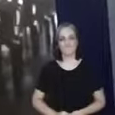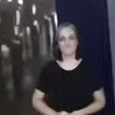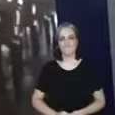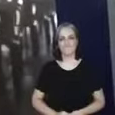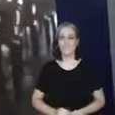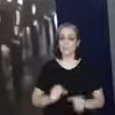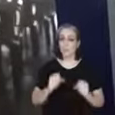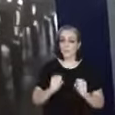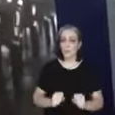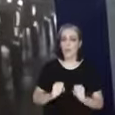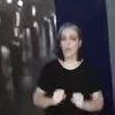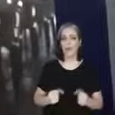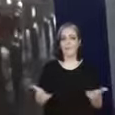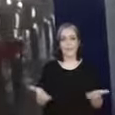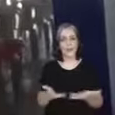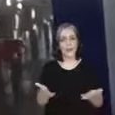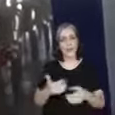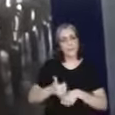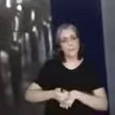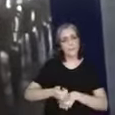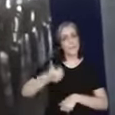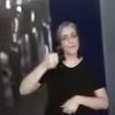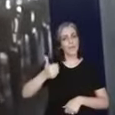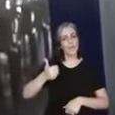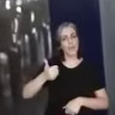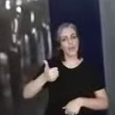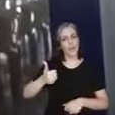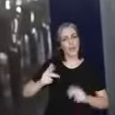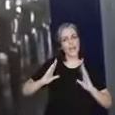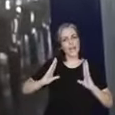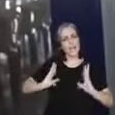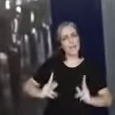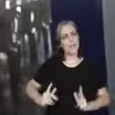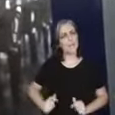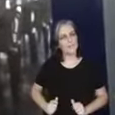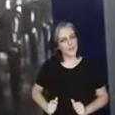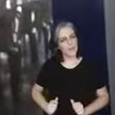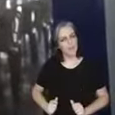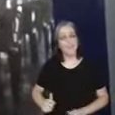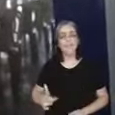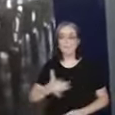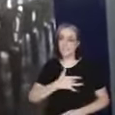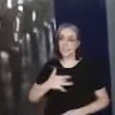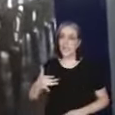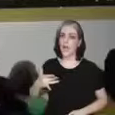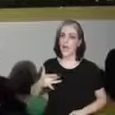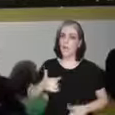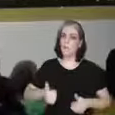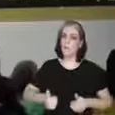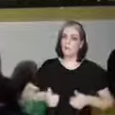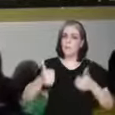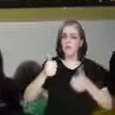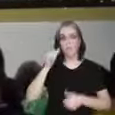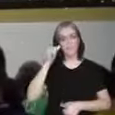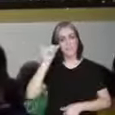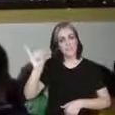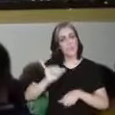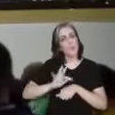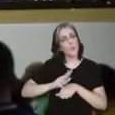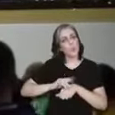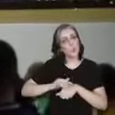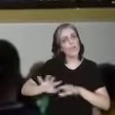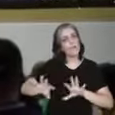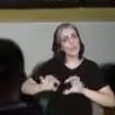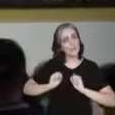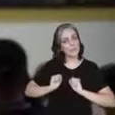Vão poder ter um pouco mais de higiene, vamos dizer isso, e vão ser mais saudáveis, vão ficar menos doentes.